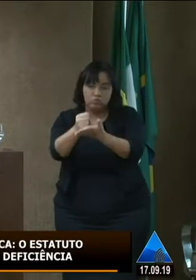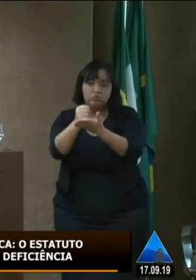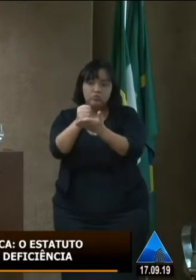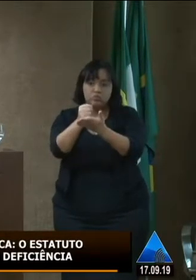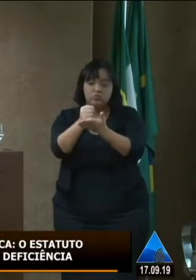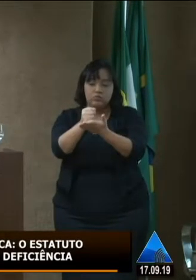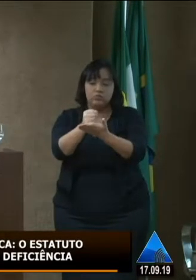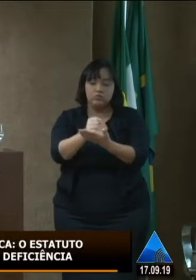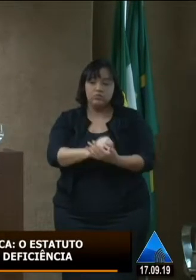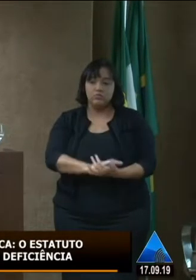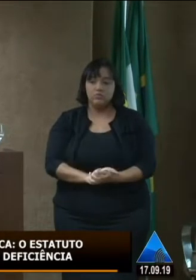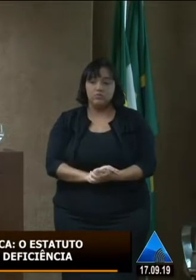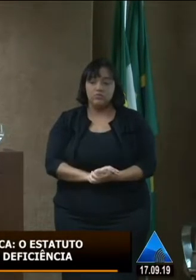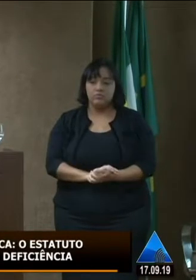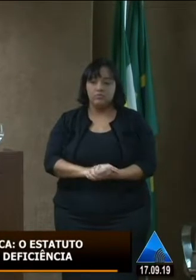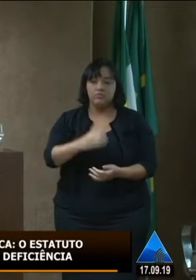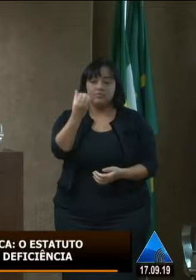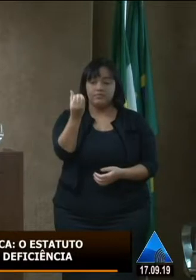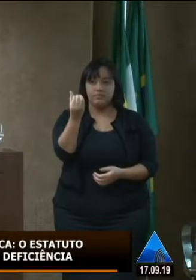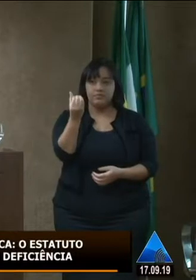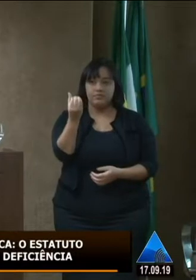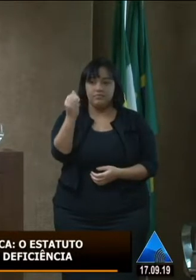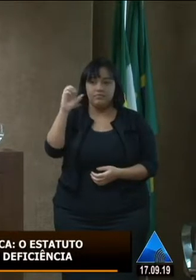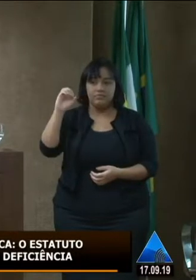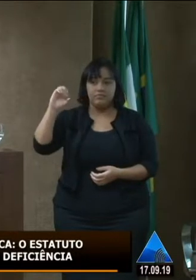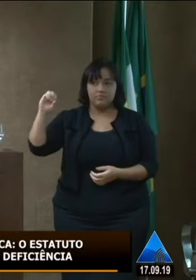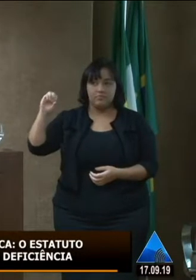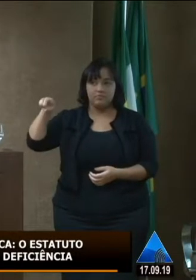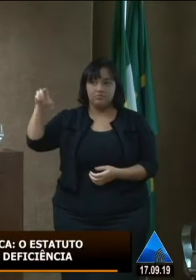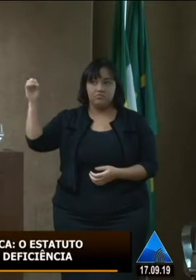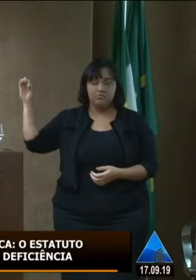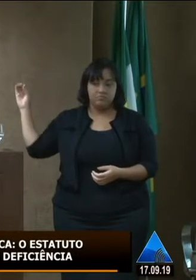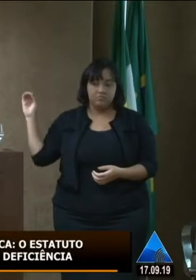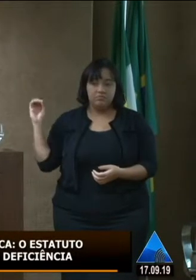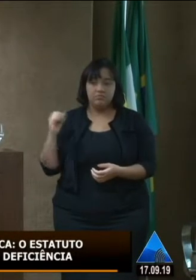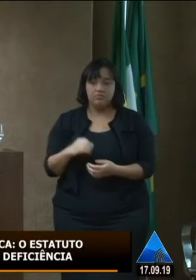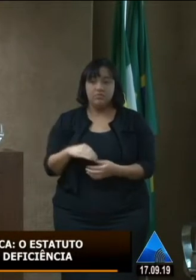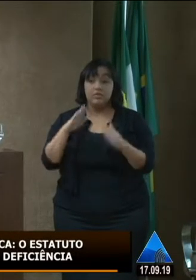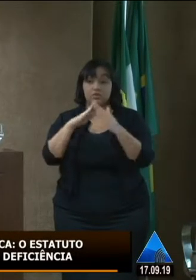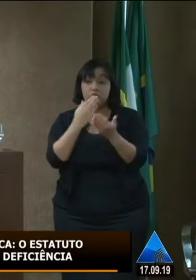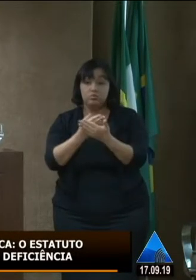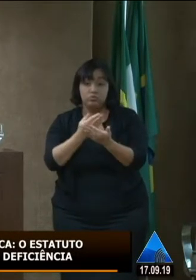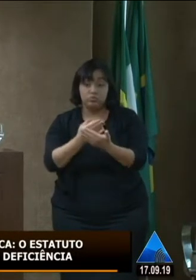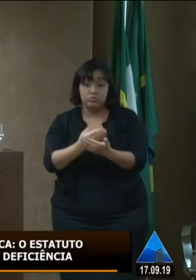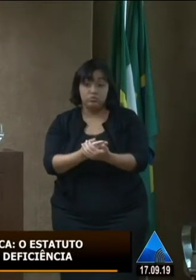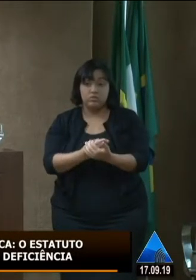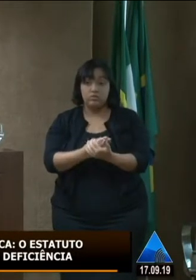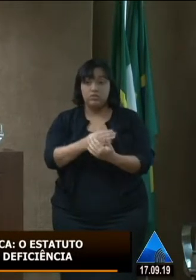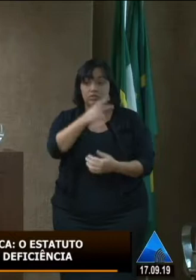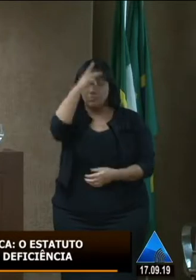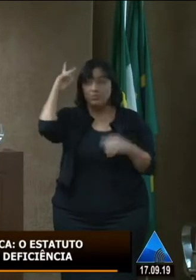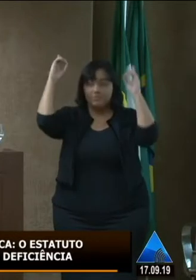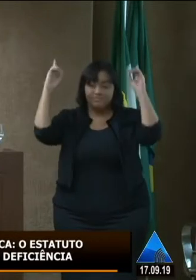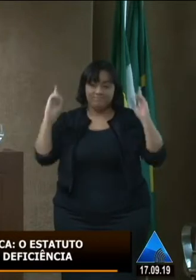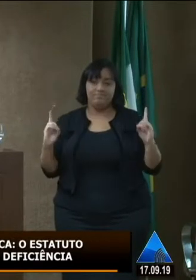diante de 600 mais de 6.600 estudantes com deficiência na rede